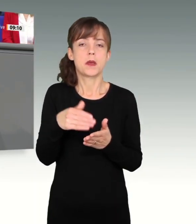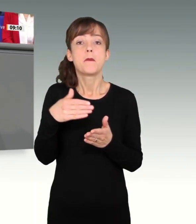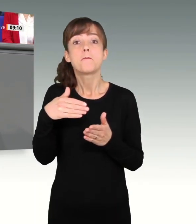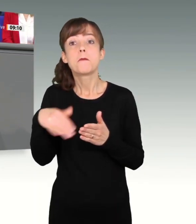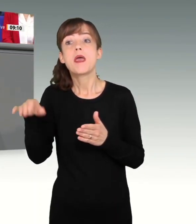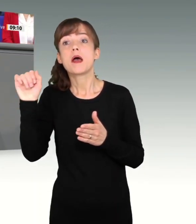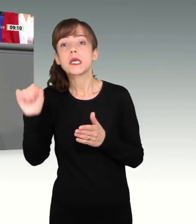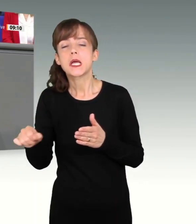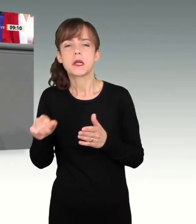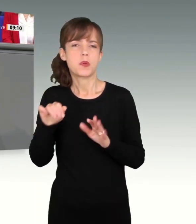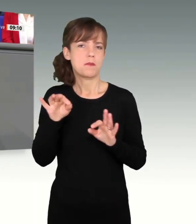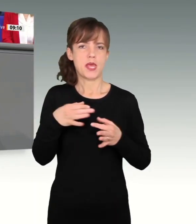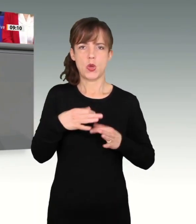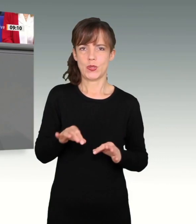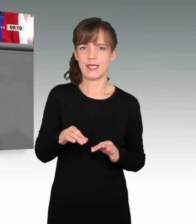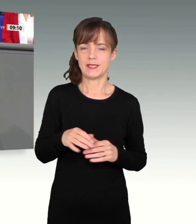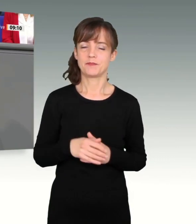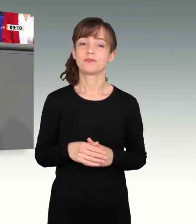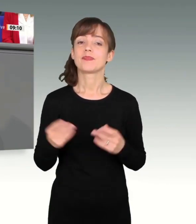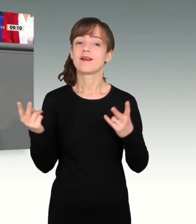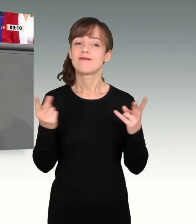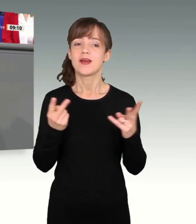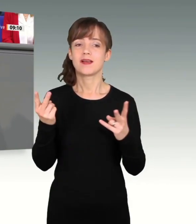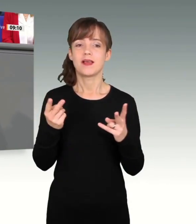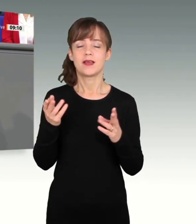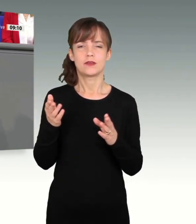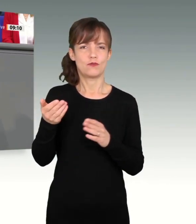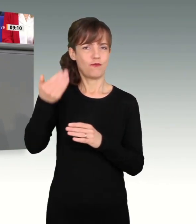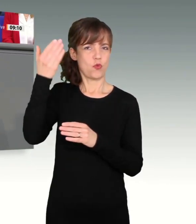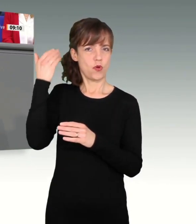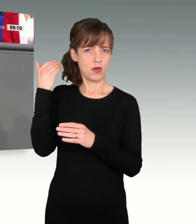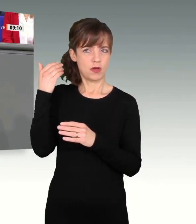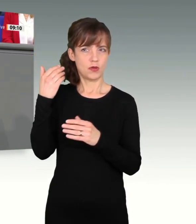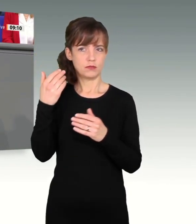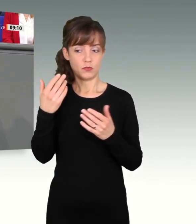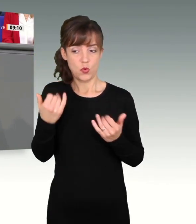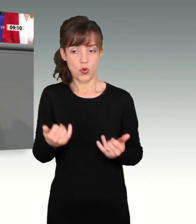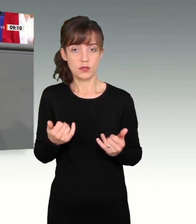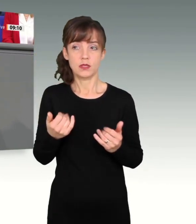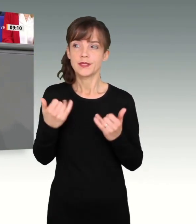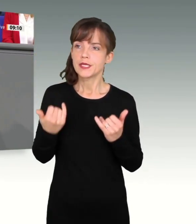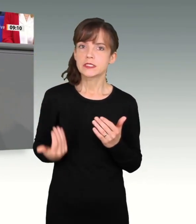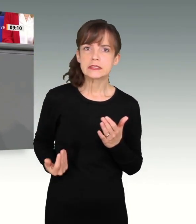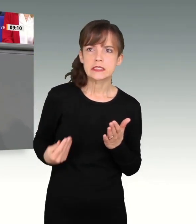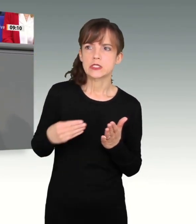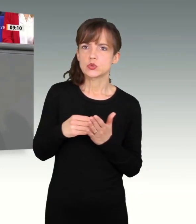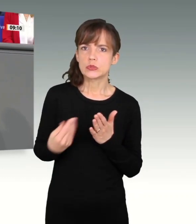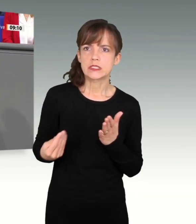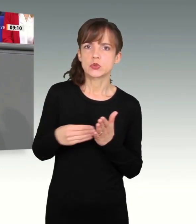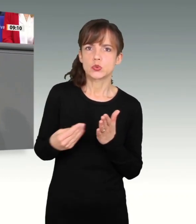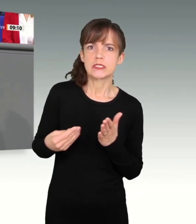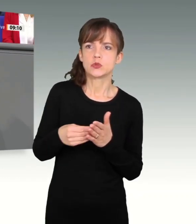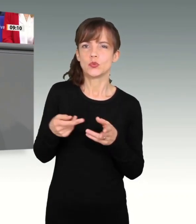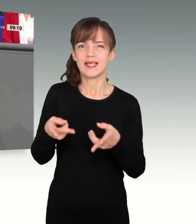nötig. Es werden im Vergleich zum früheren Vorgehen keine zusätzlichen Kreditermächtigungen geschaffen. Im